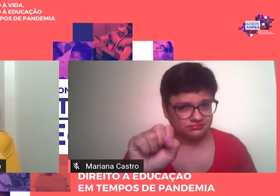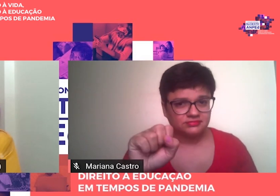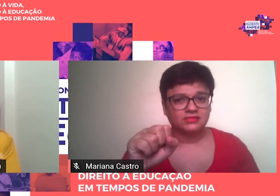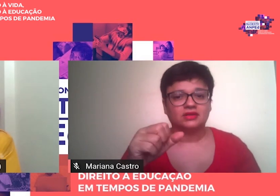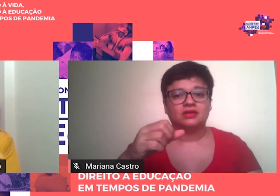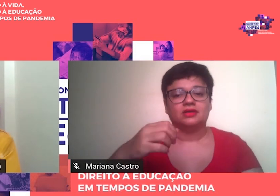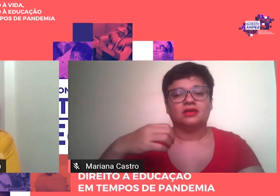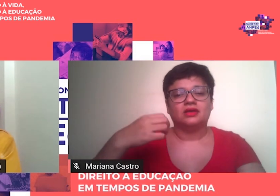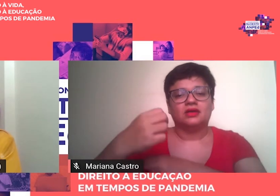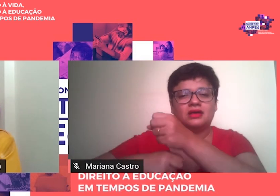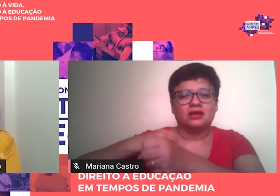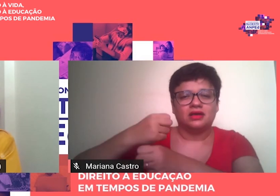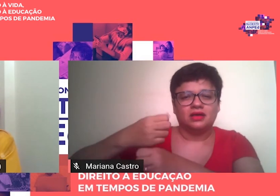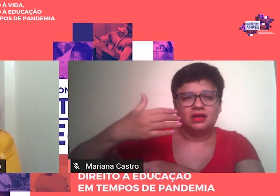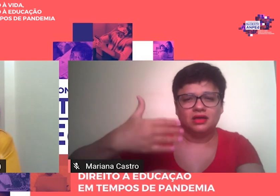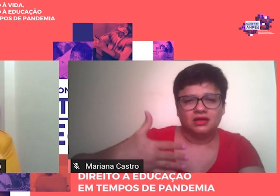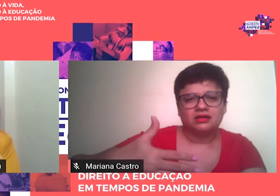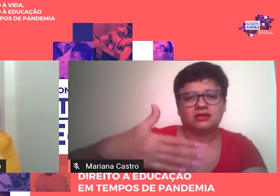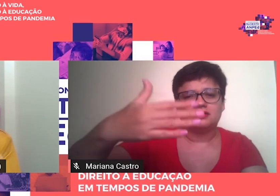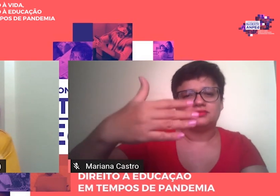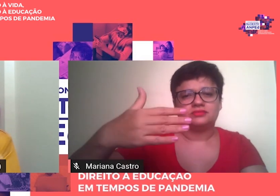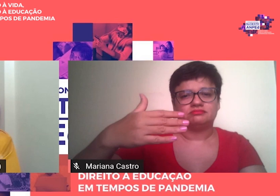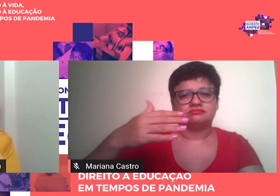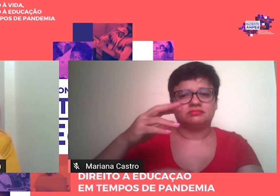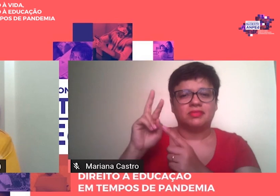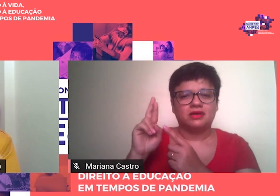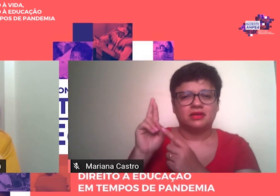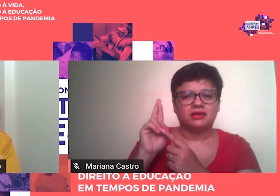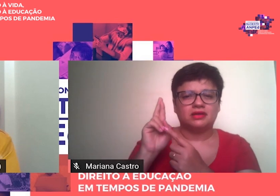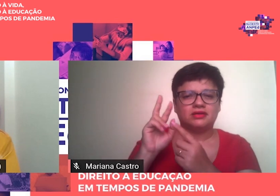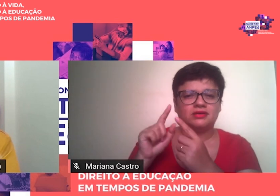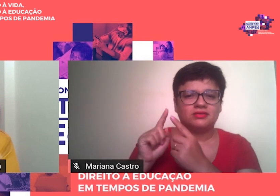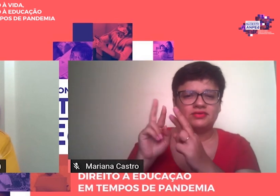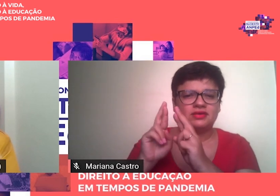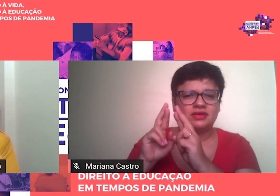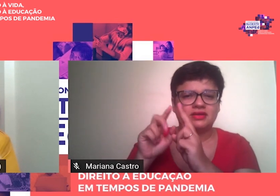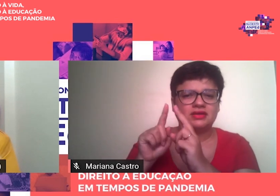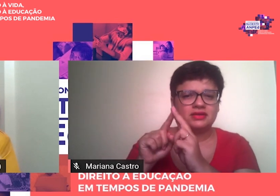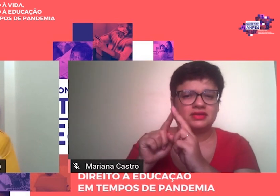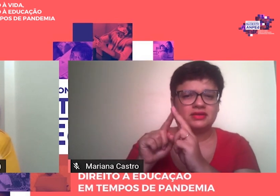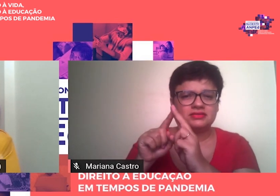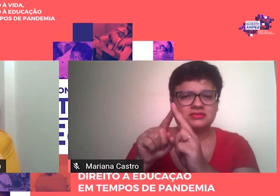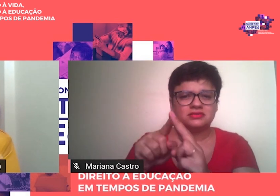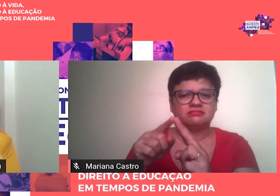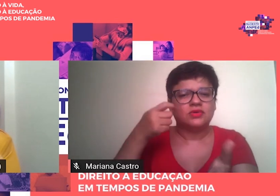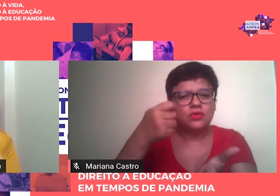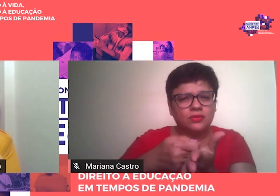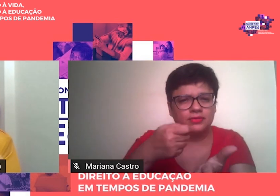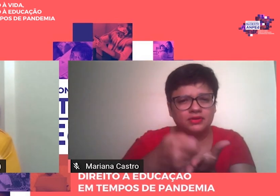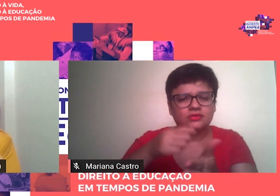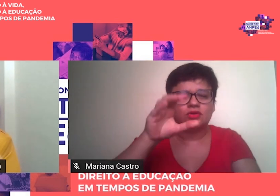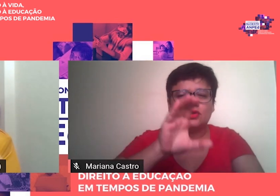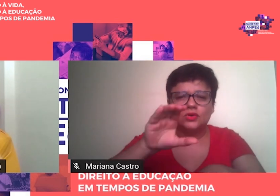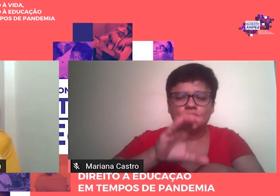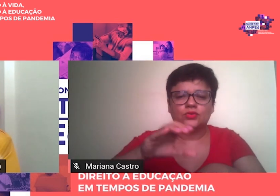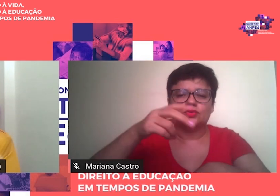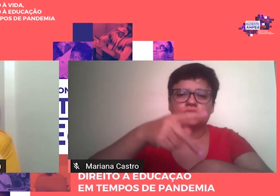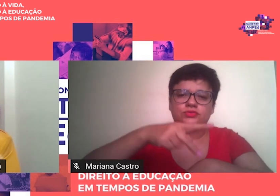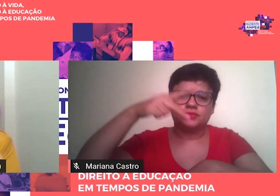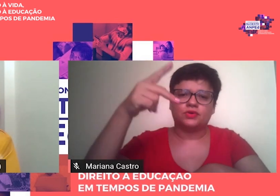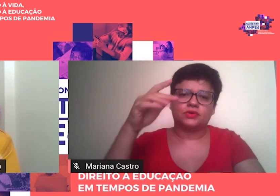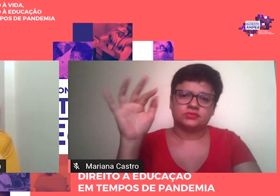Escola e democracia Uma referência Uma Uma Obrigatória Na bibliografia Dos cursos De graduação E de pós-graduação Do nosso país